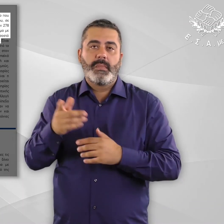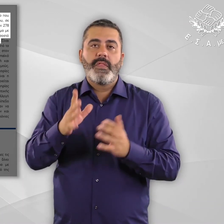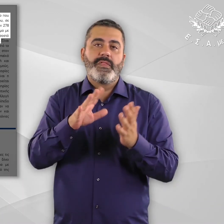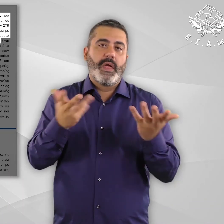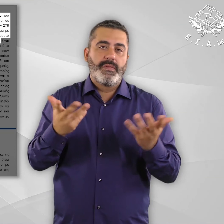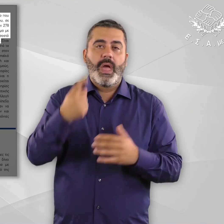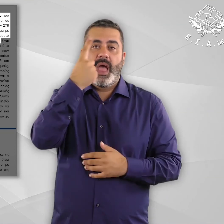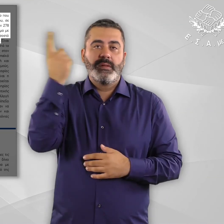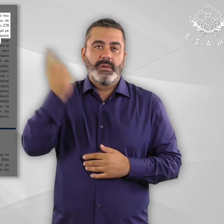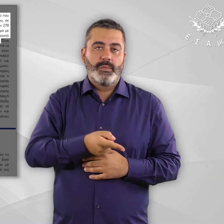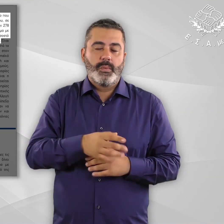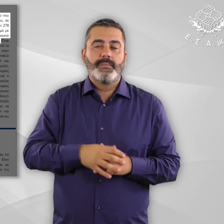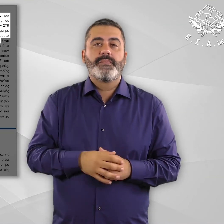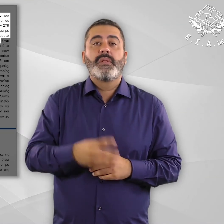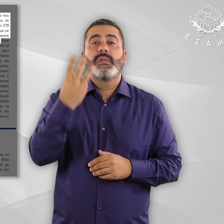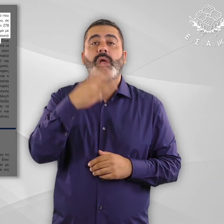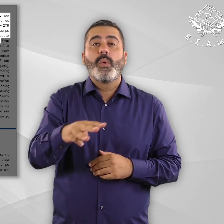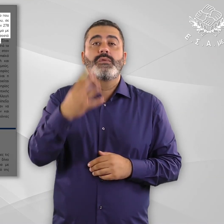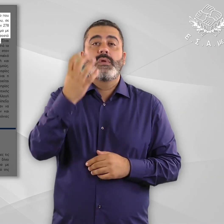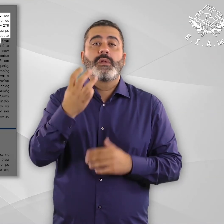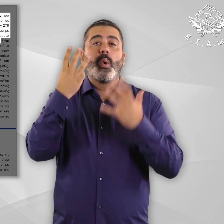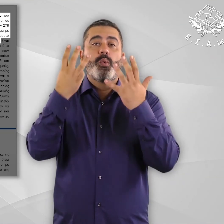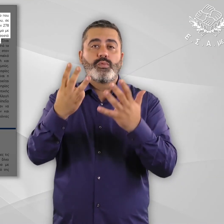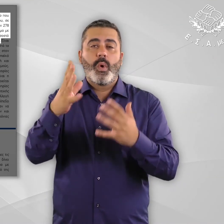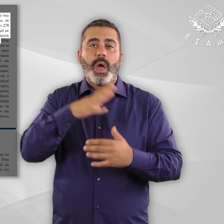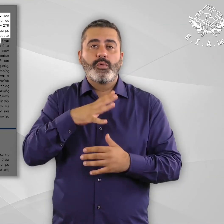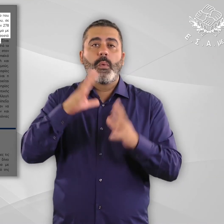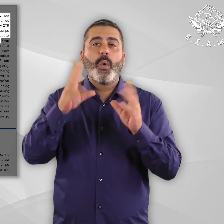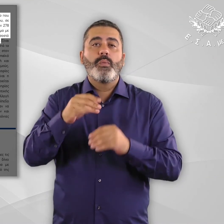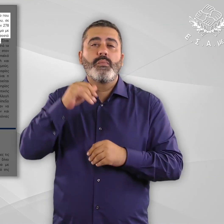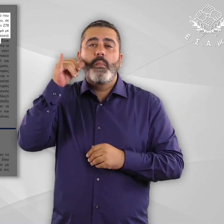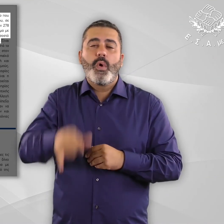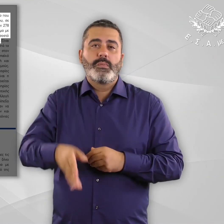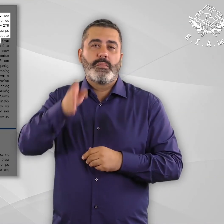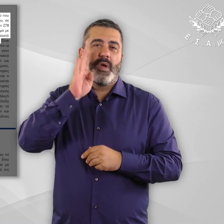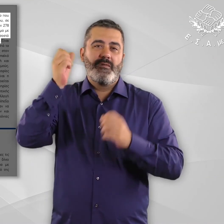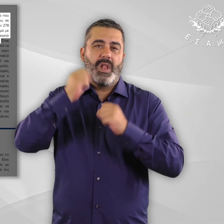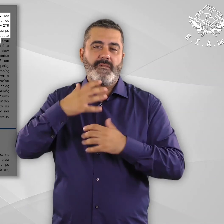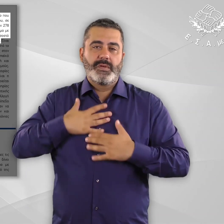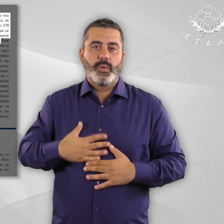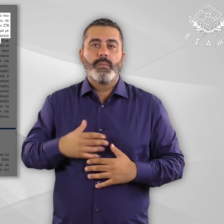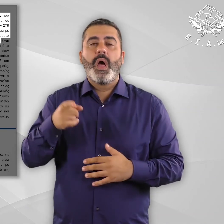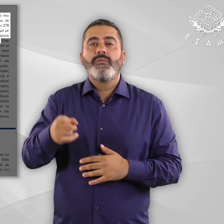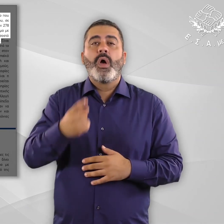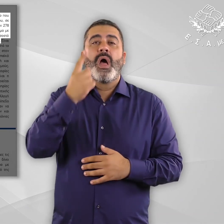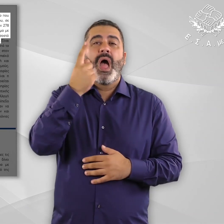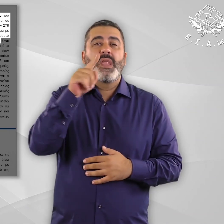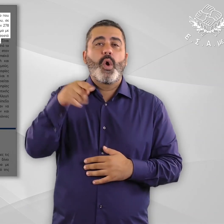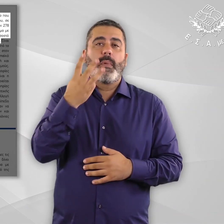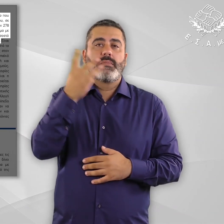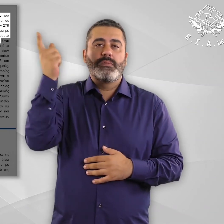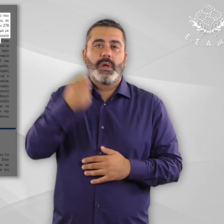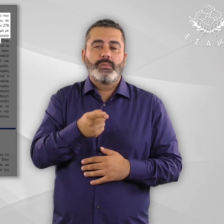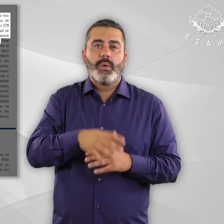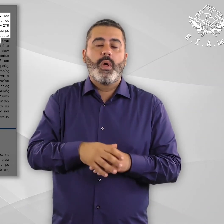1% και 348 άτομα με ανίατη ή σοβαρή πάθηση, 1,3%, τον οποίον το